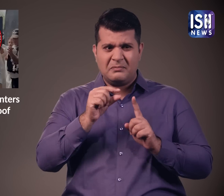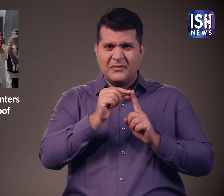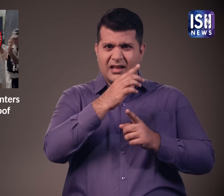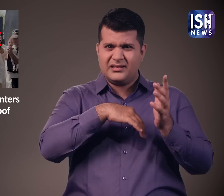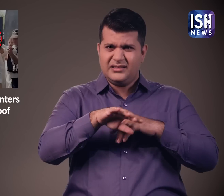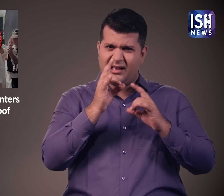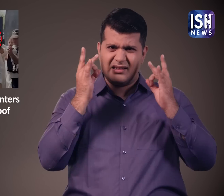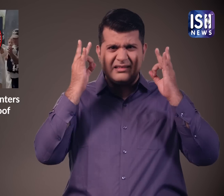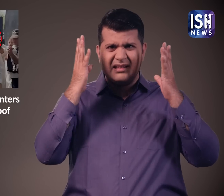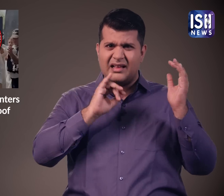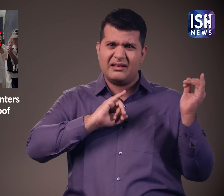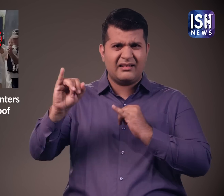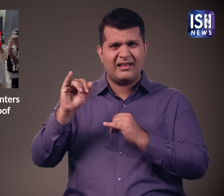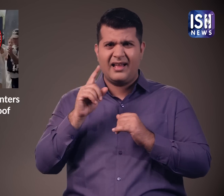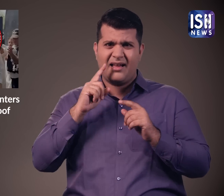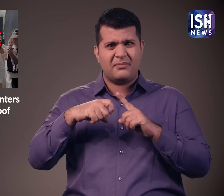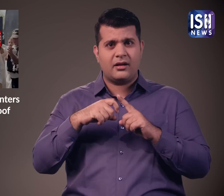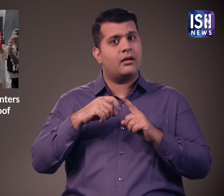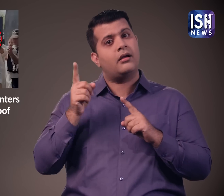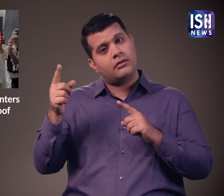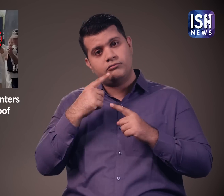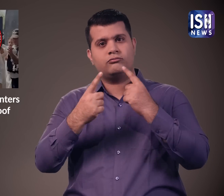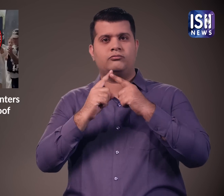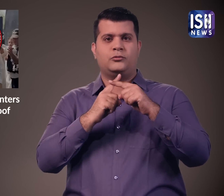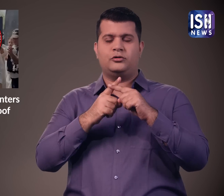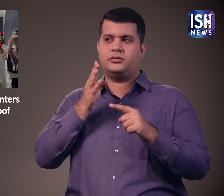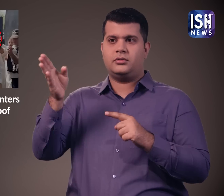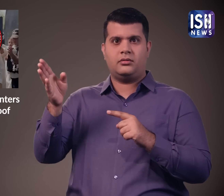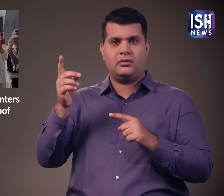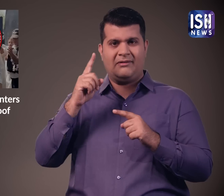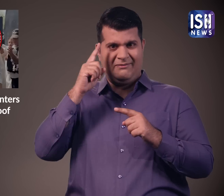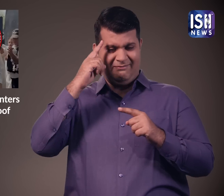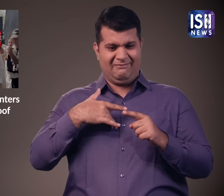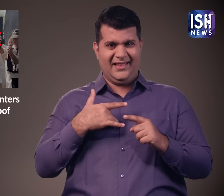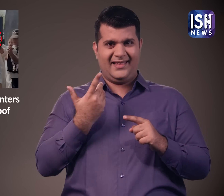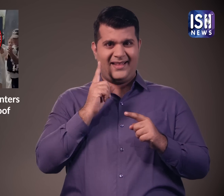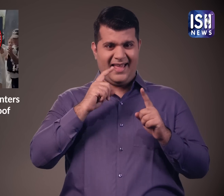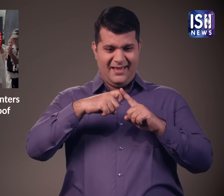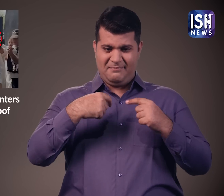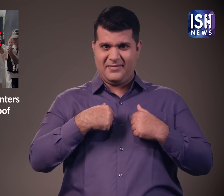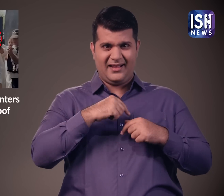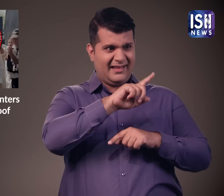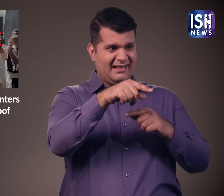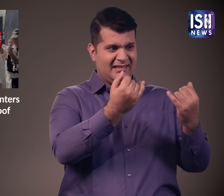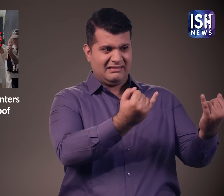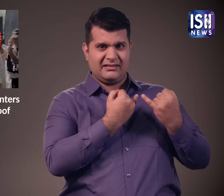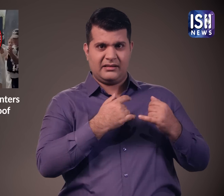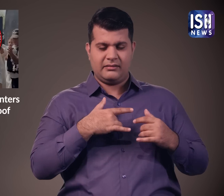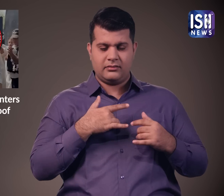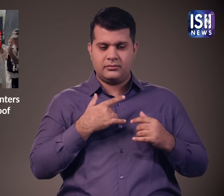अपने देश्वासियों के विरोत के बावजूत इम्रान खान भारत के पक्ष में इस तरह की कमेंट करते रहते हैं प्रतिक्रिया उन्हें पिल्कुल परेशान